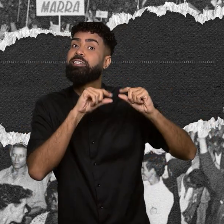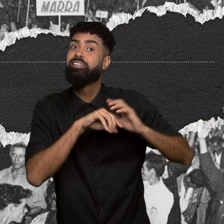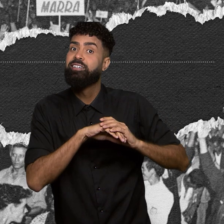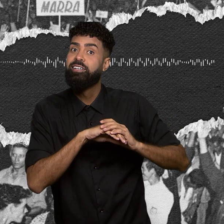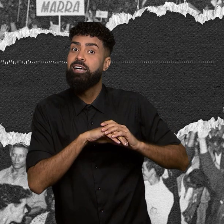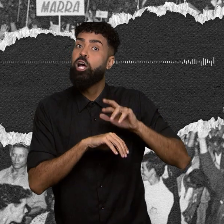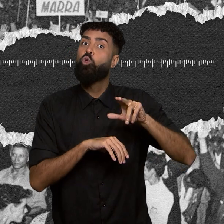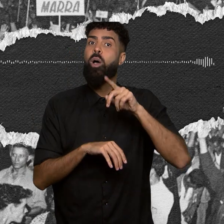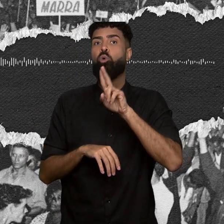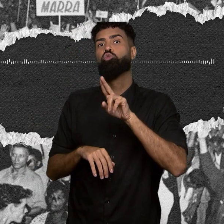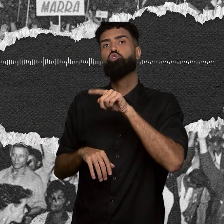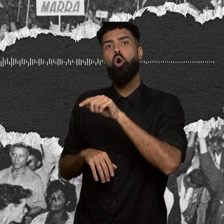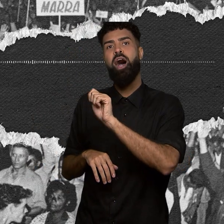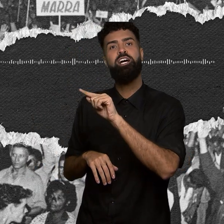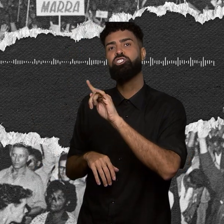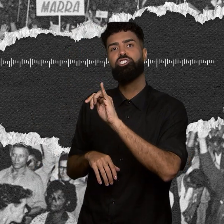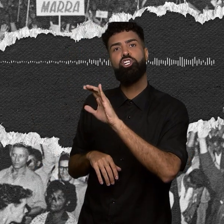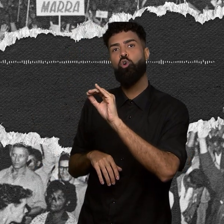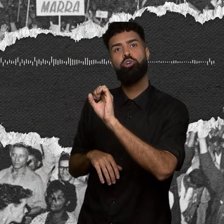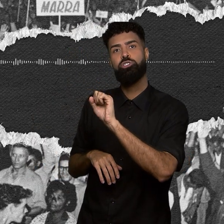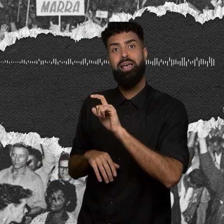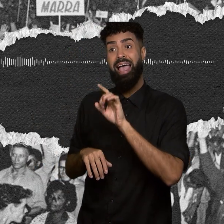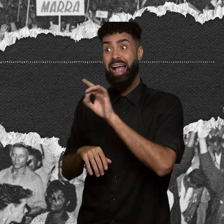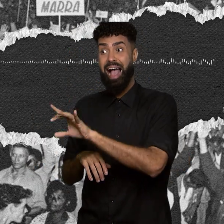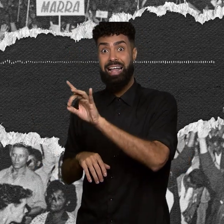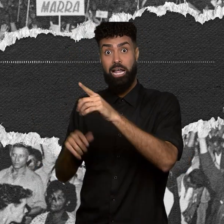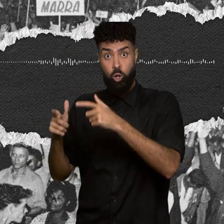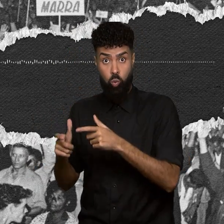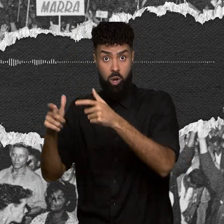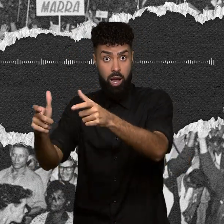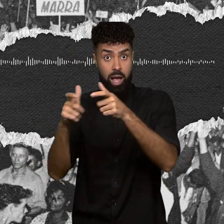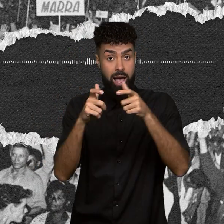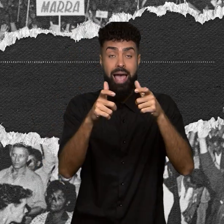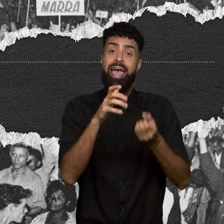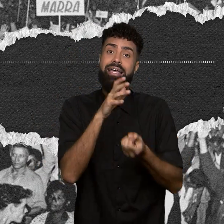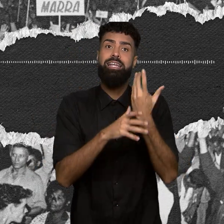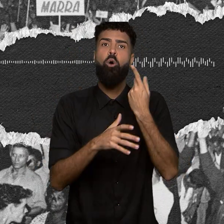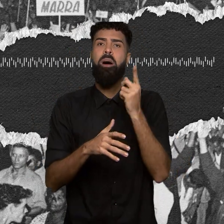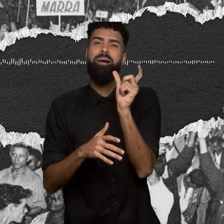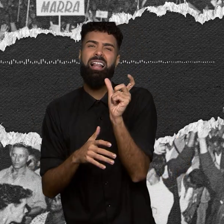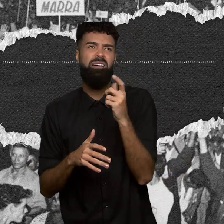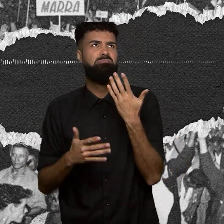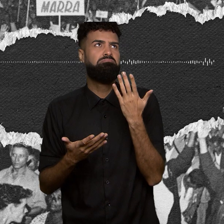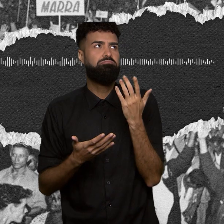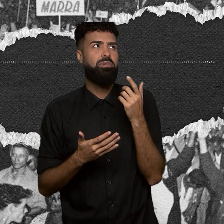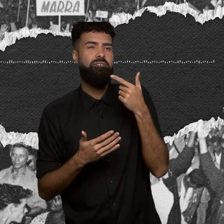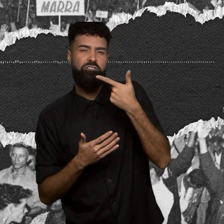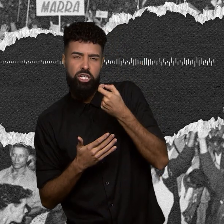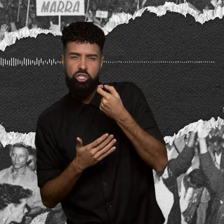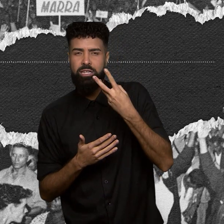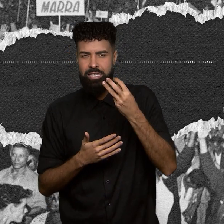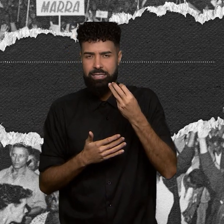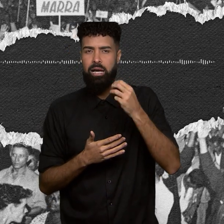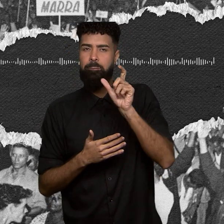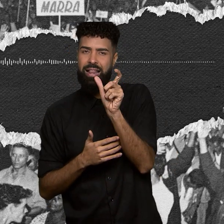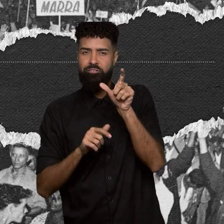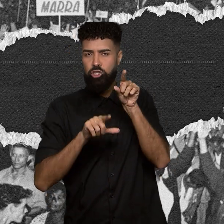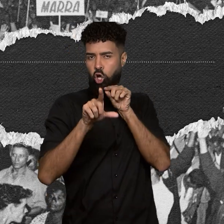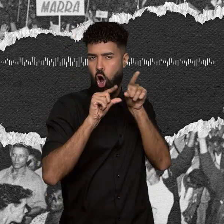em Angicos. Em cada lugar, as palavras geradoras, 20, 30 palavras, surgem do próprio universo cultural